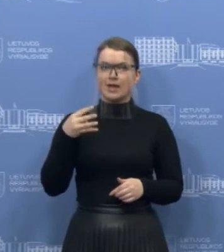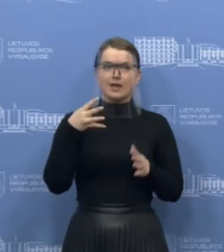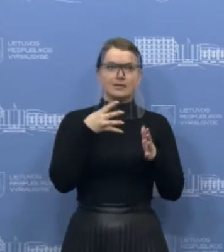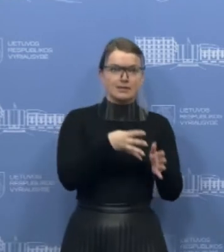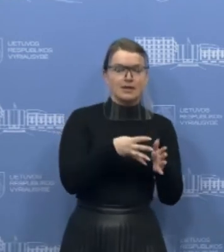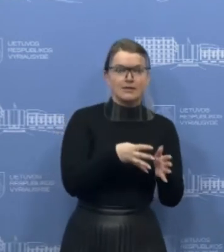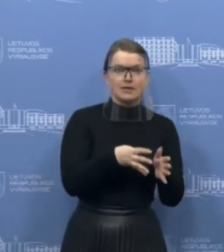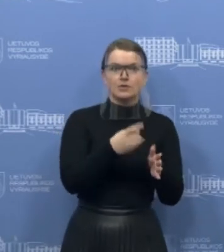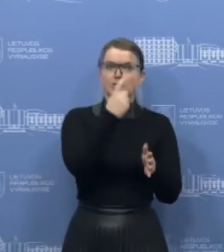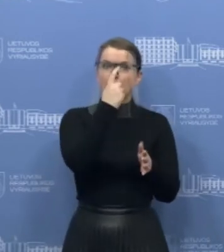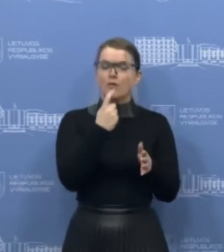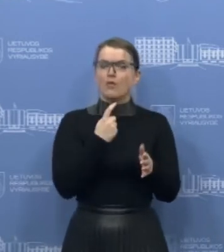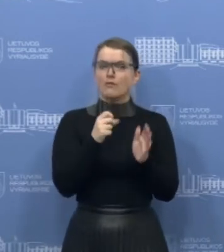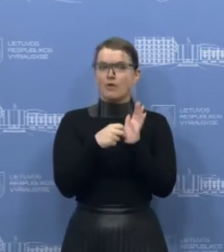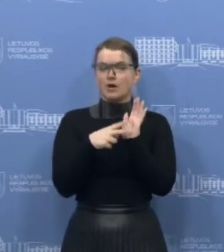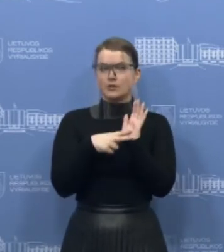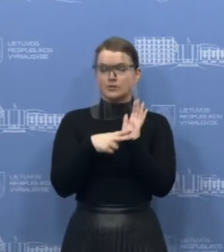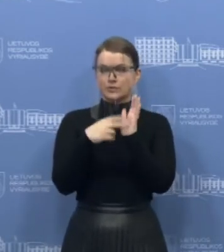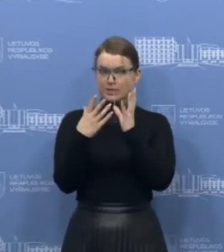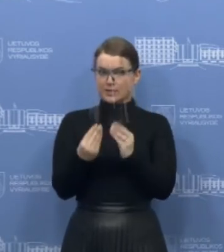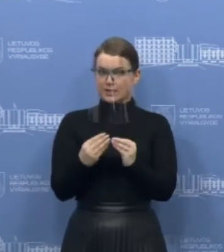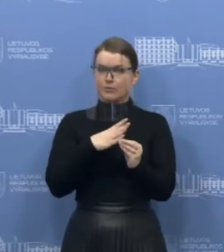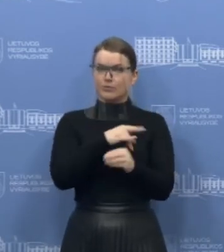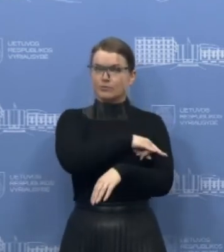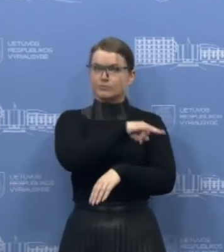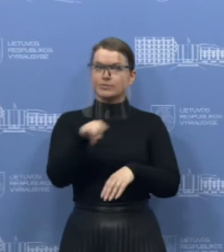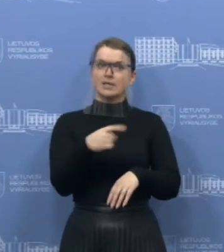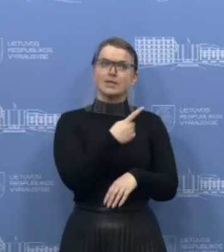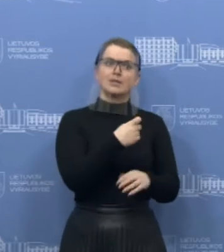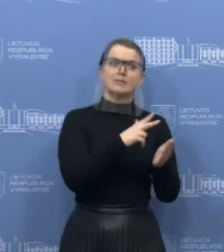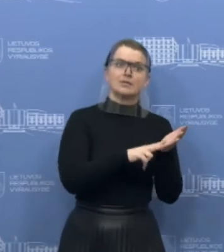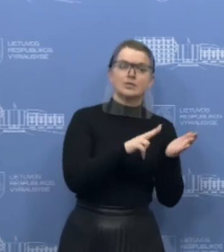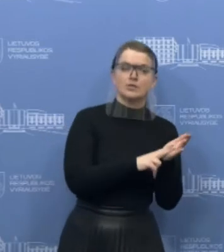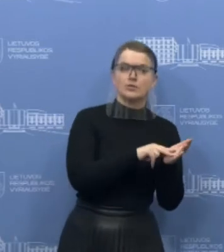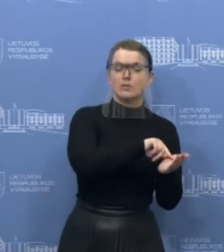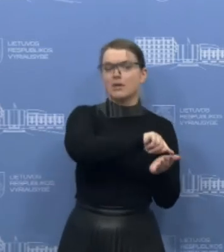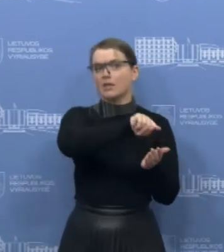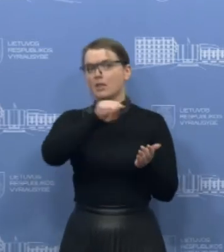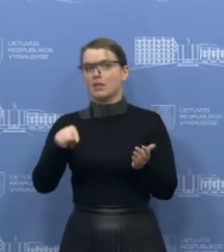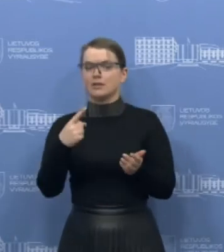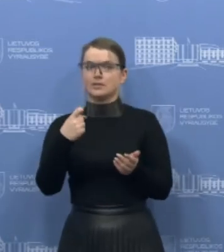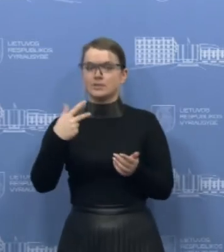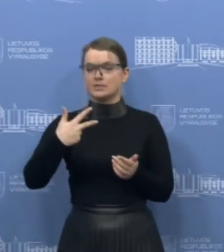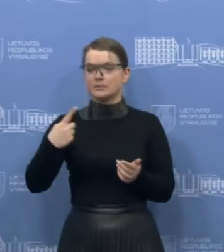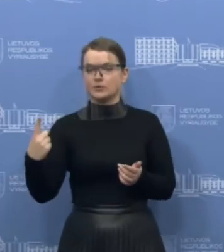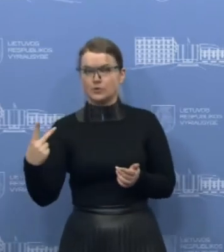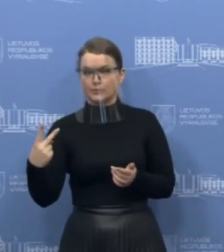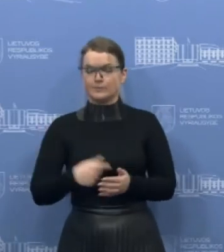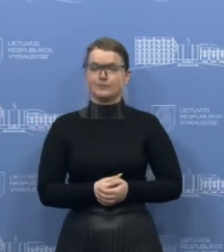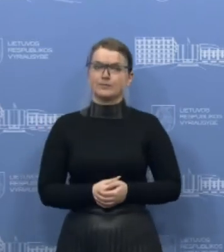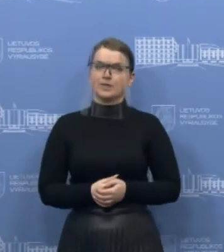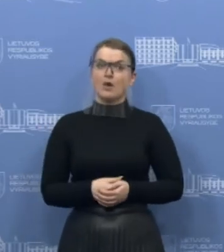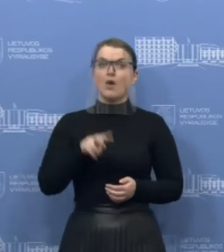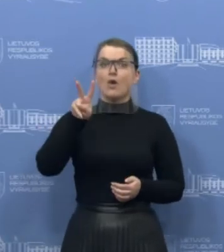18 dieną, kur iš 180 atskrydo 132 keliaiviai. Na ir iš